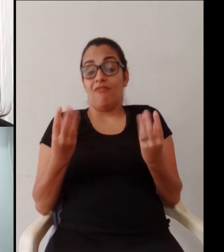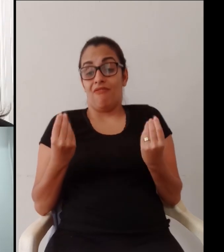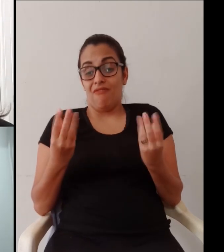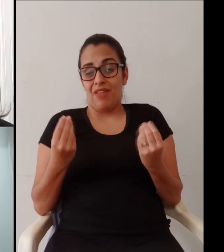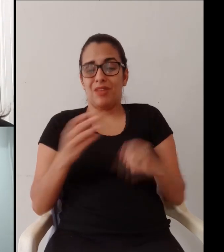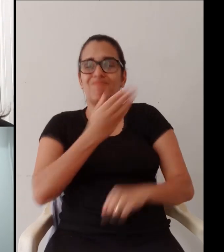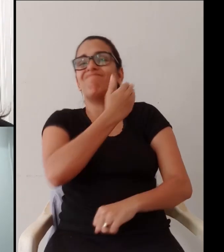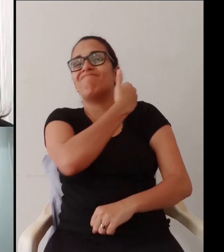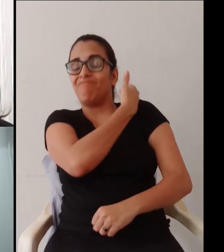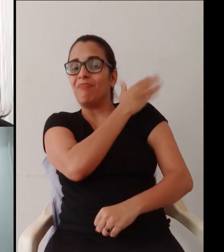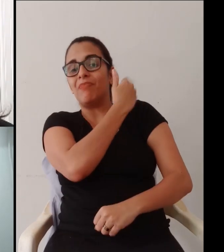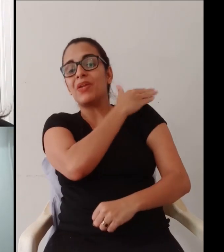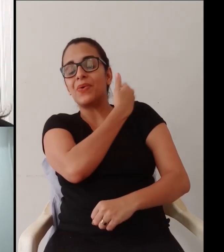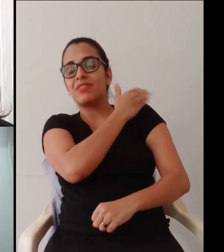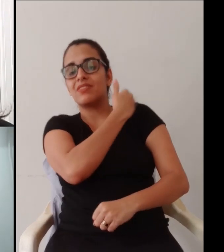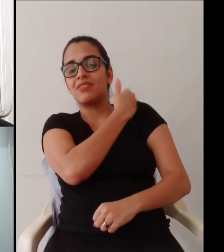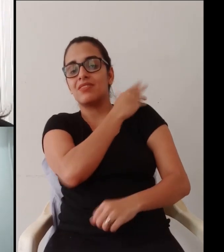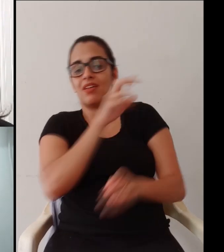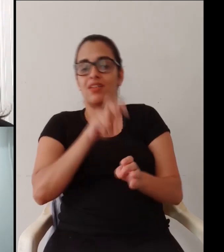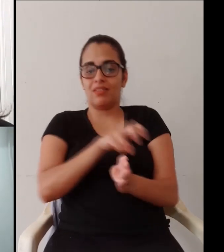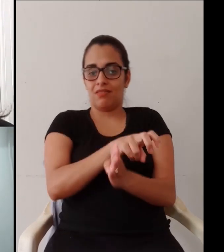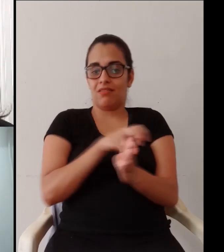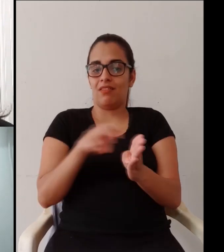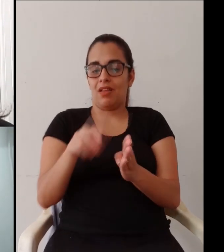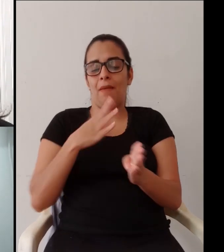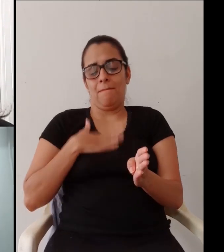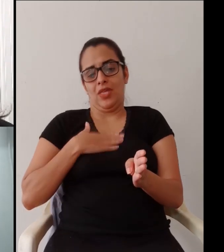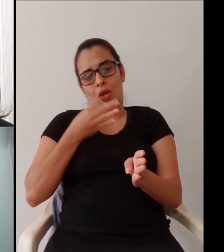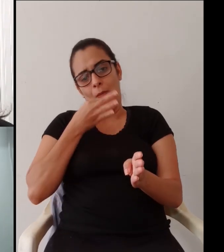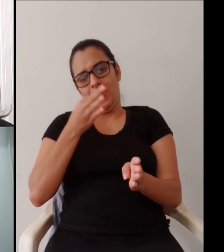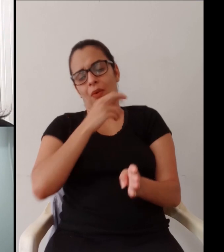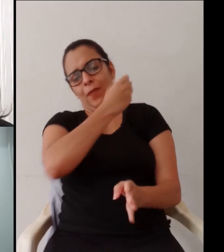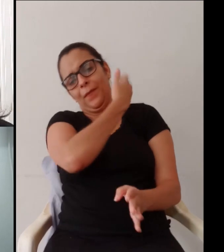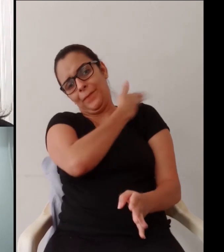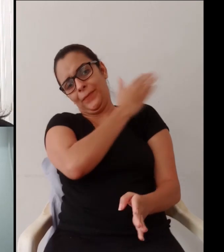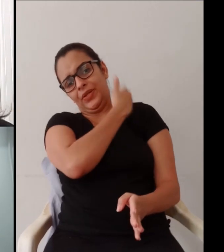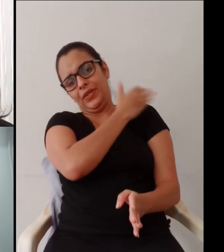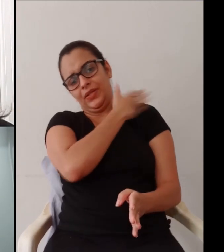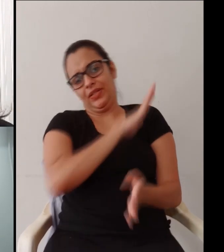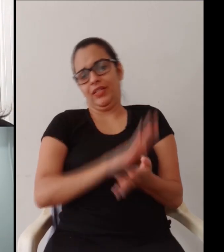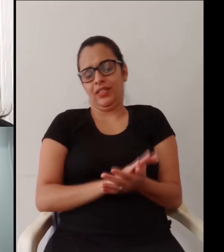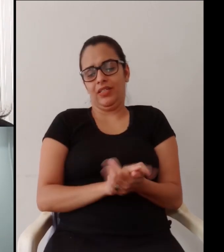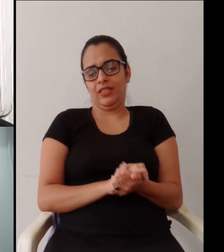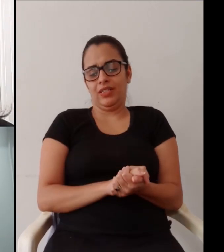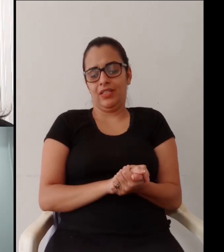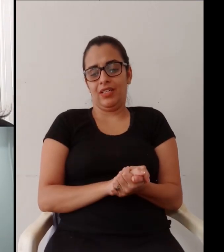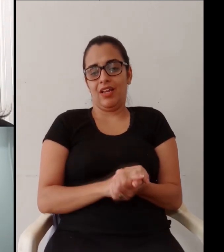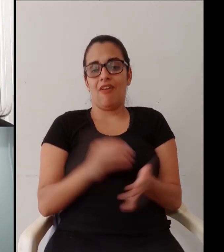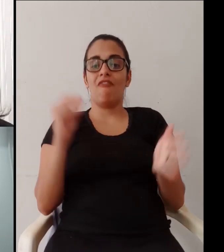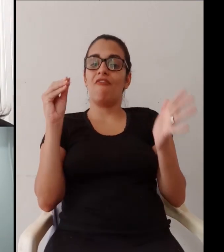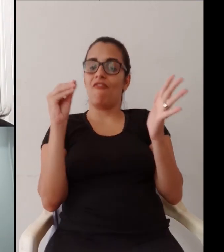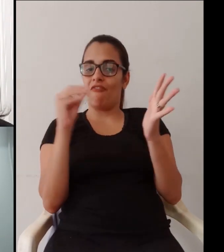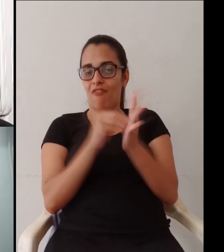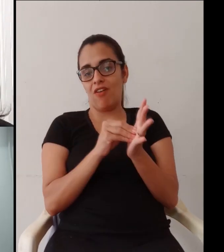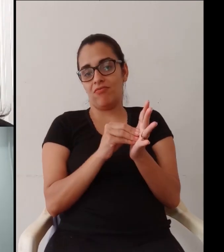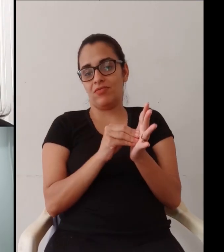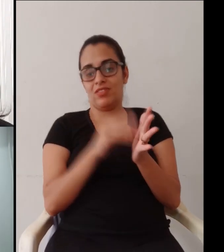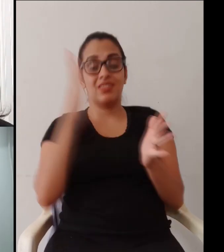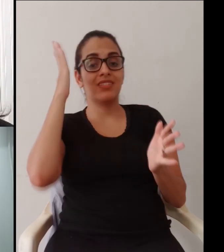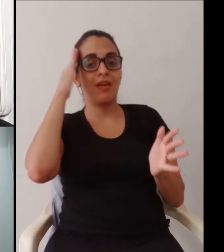né? Que é as pessoas falarem se é mais fácil ou não. E essa polêmica vem muito de um preconceito com a modalidade, que,